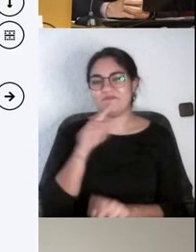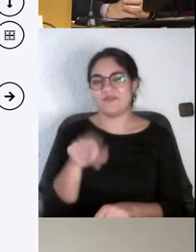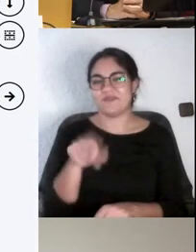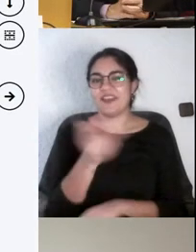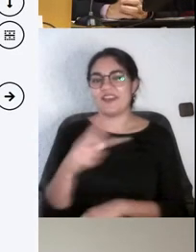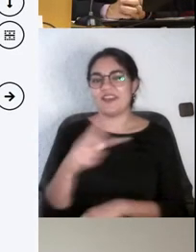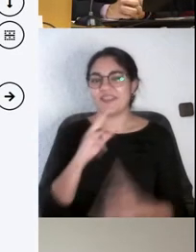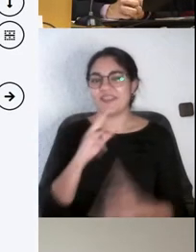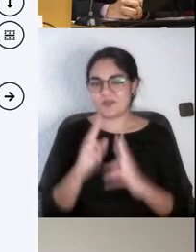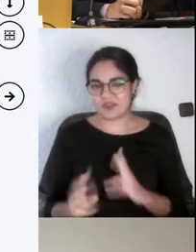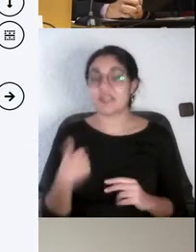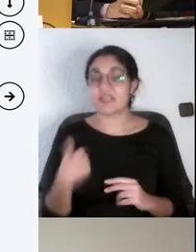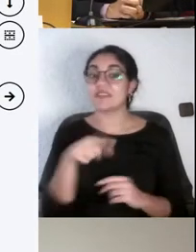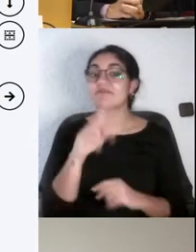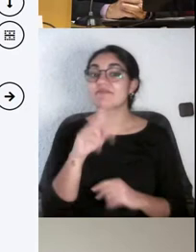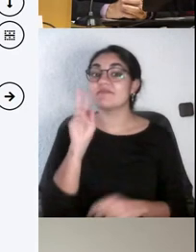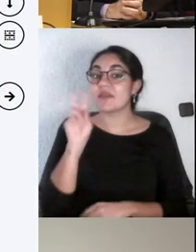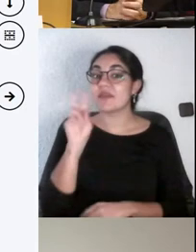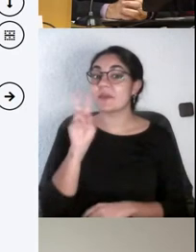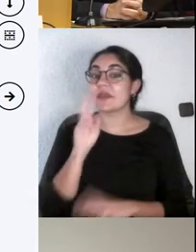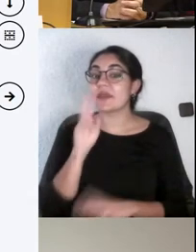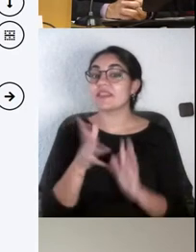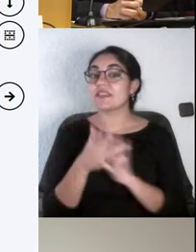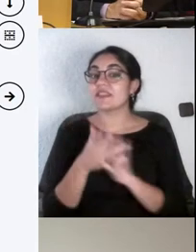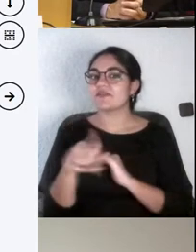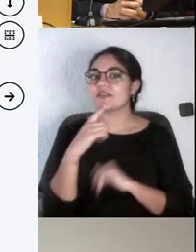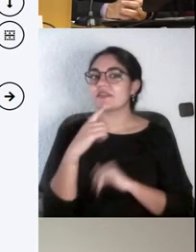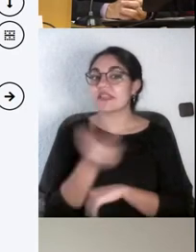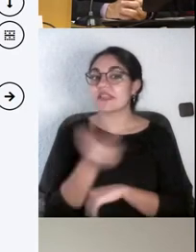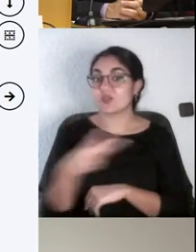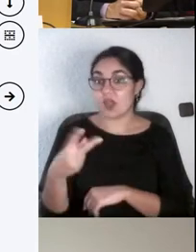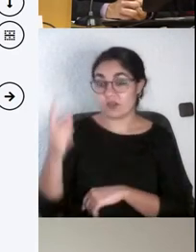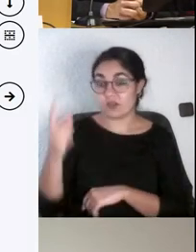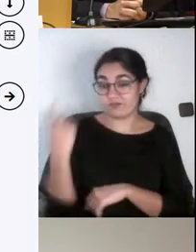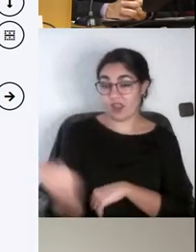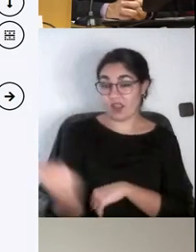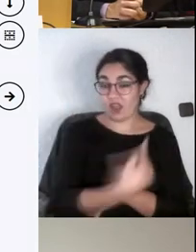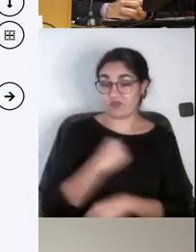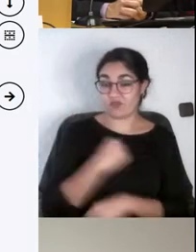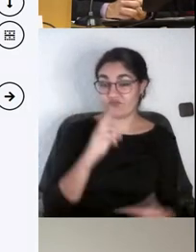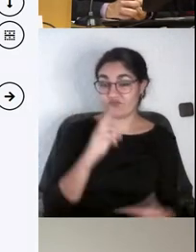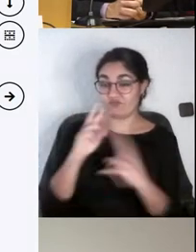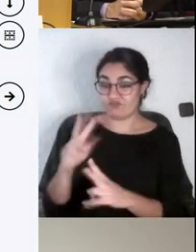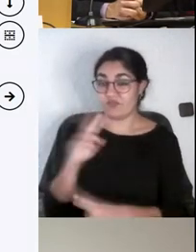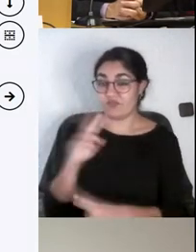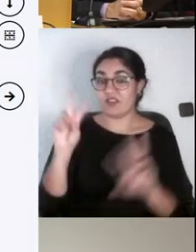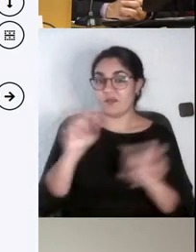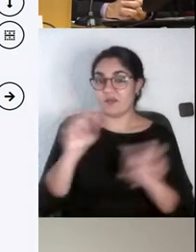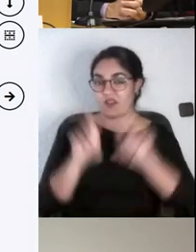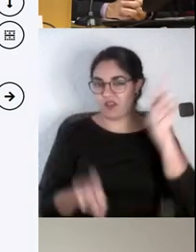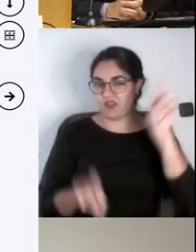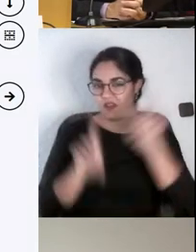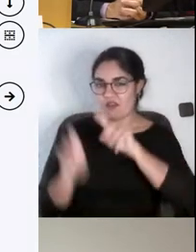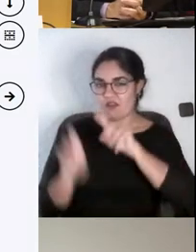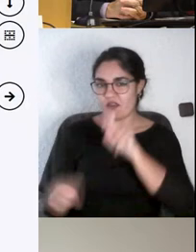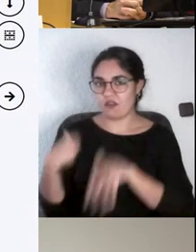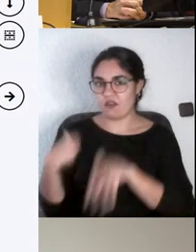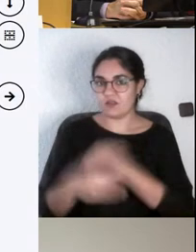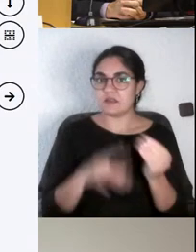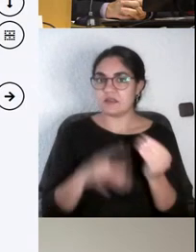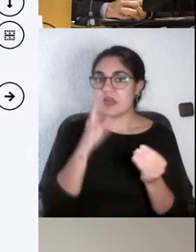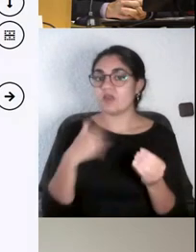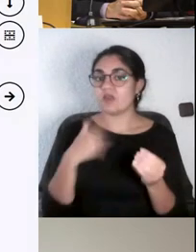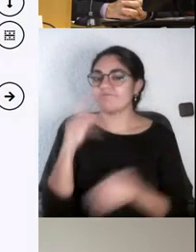Vale, ahí podéis ver el resultado de la encuesta que os acabo de realizar. Vale, entonces,